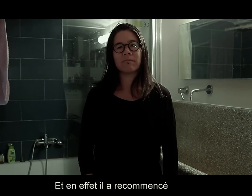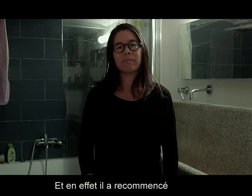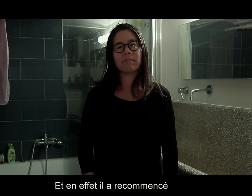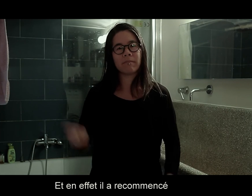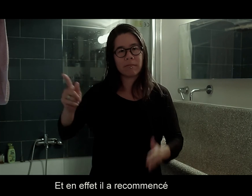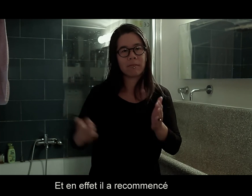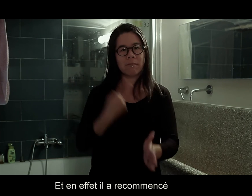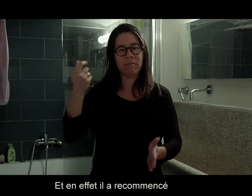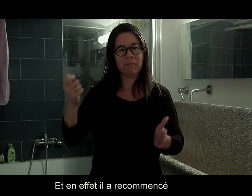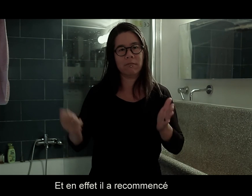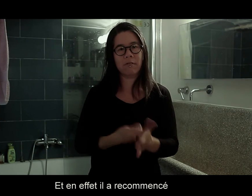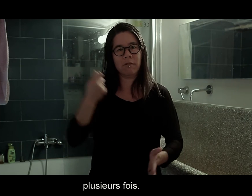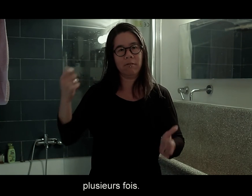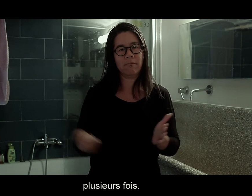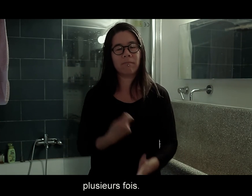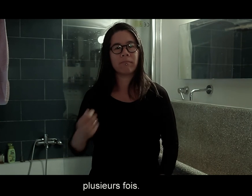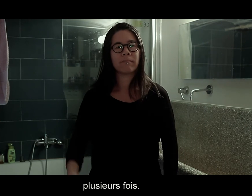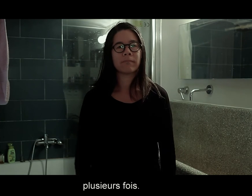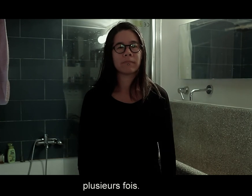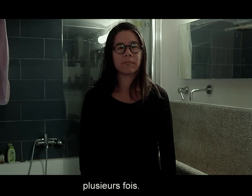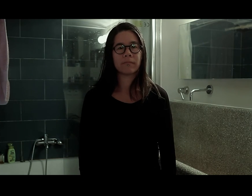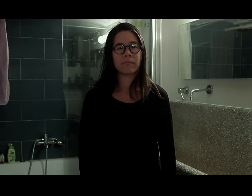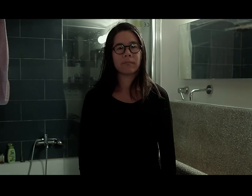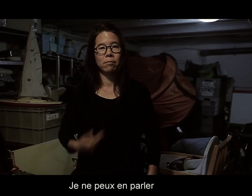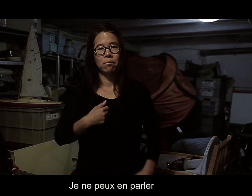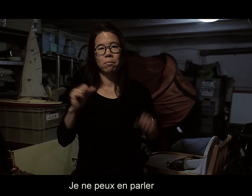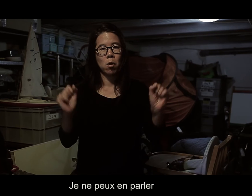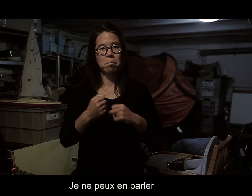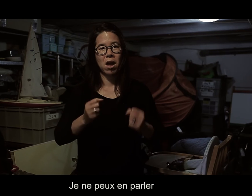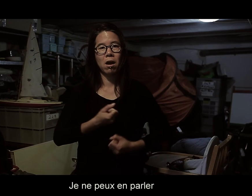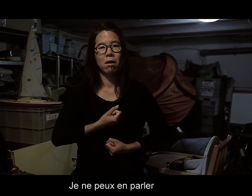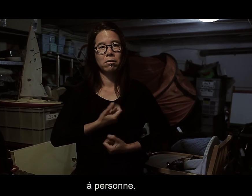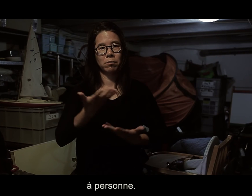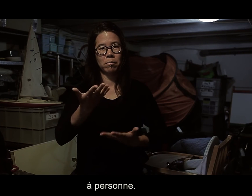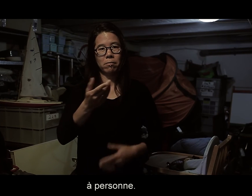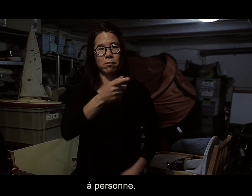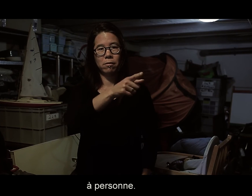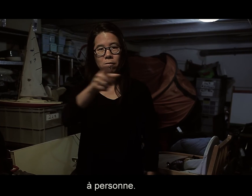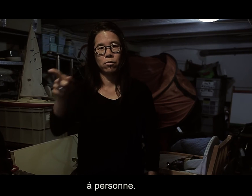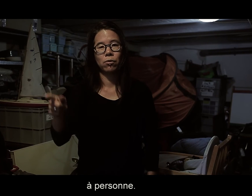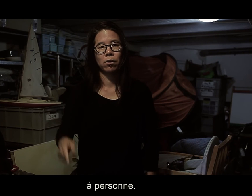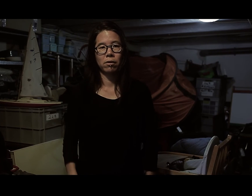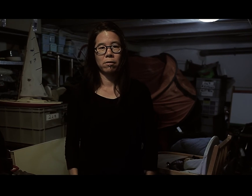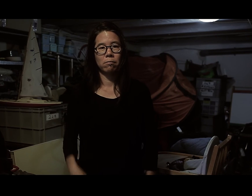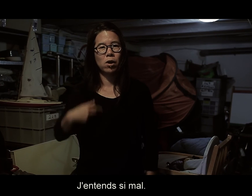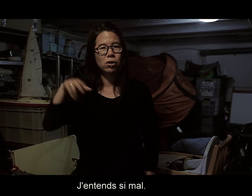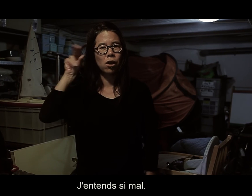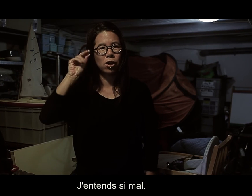effet, il a recommencé plusieurs fois. Je ne peux en parler à personne. J'entends